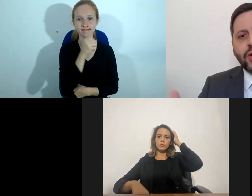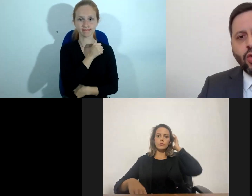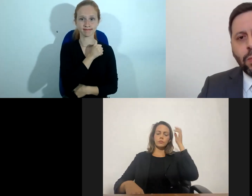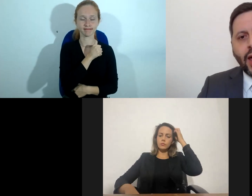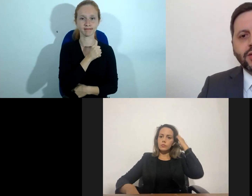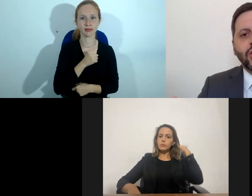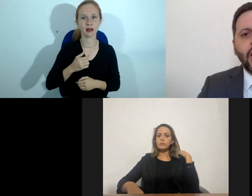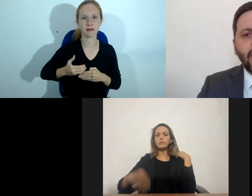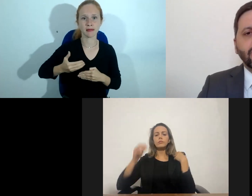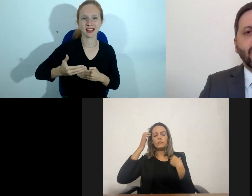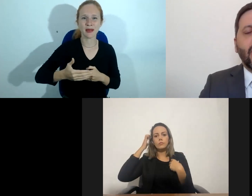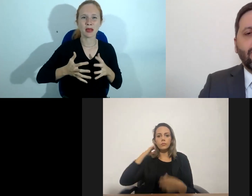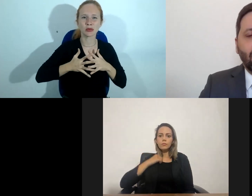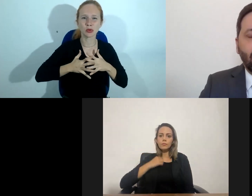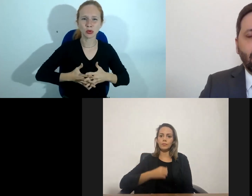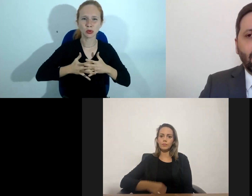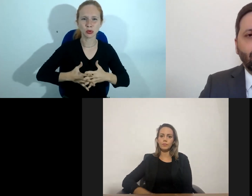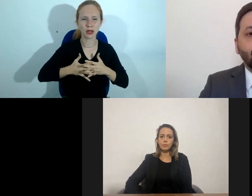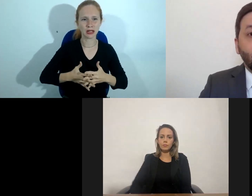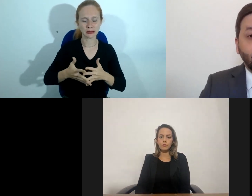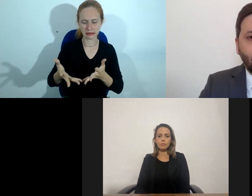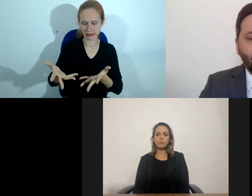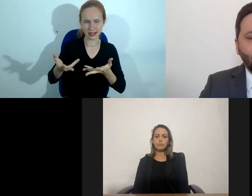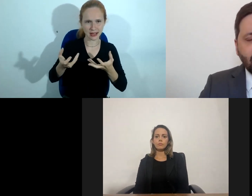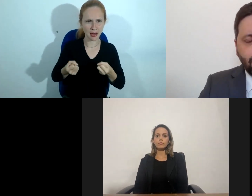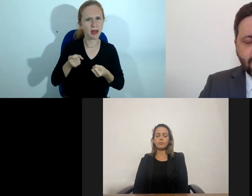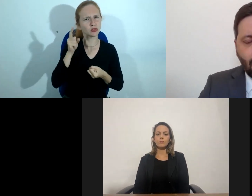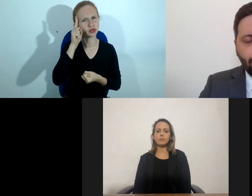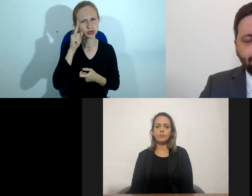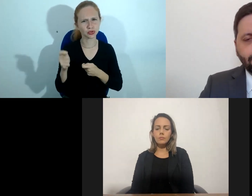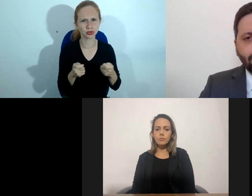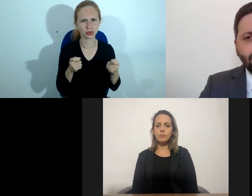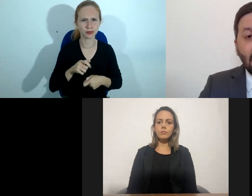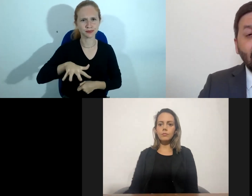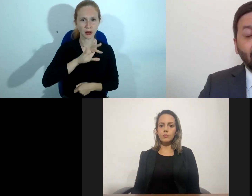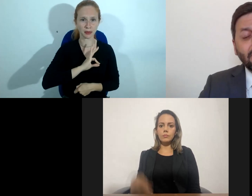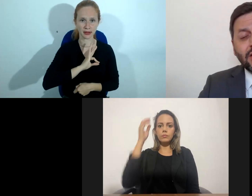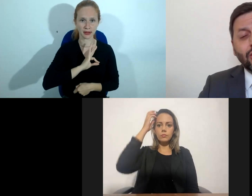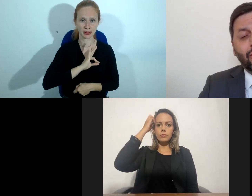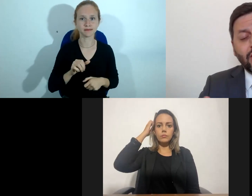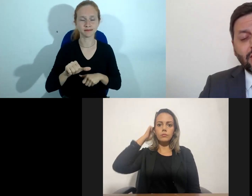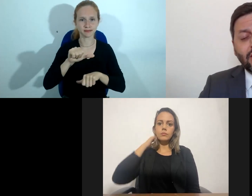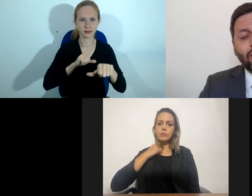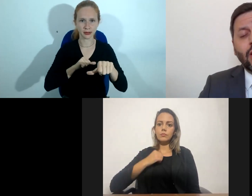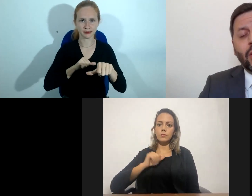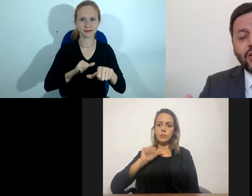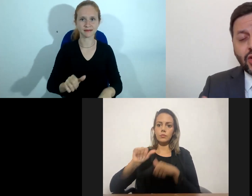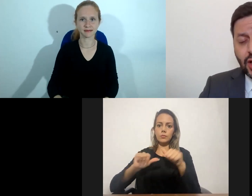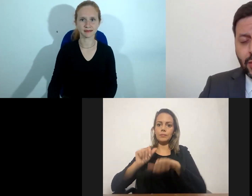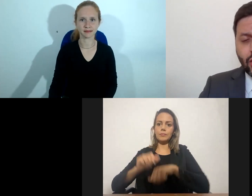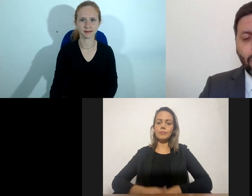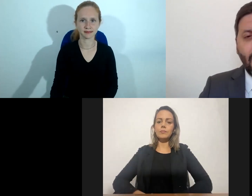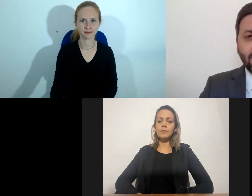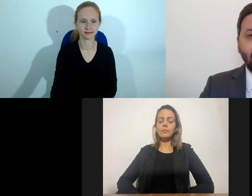cada vez mais complexas que chegavam no dia a dia, no universo policial. E, nesse sentido, frente a esse sentido,